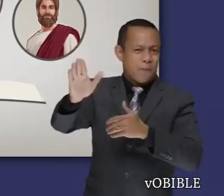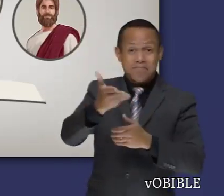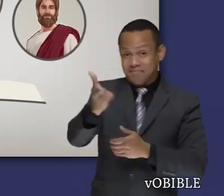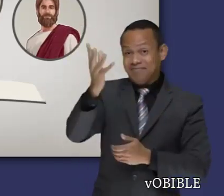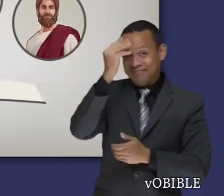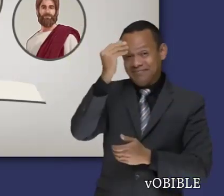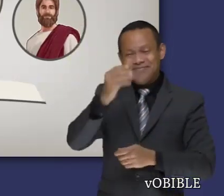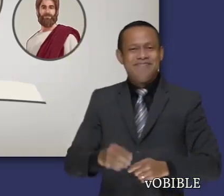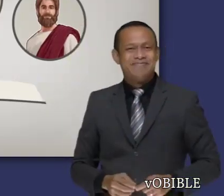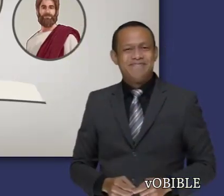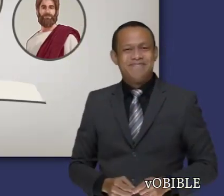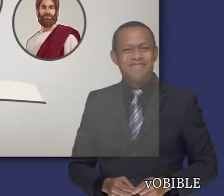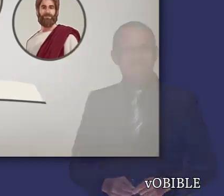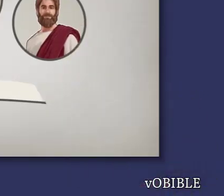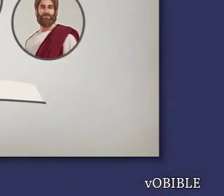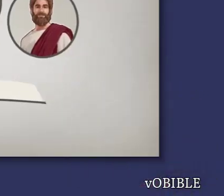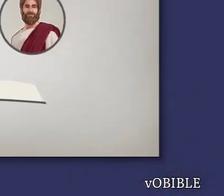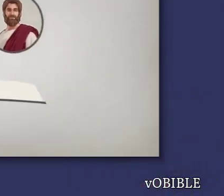el rey del reino de Dios.